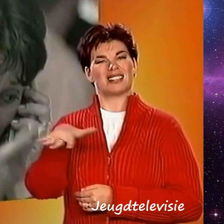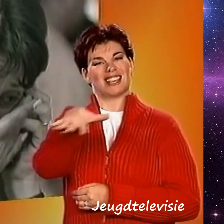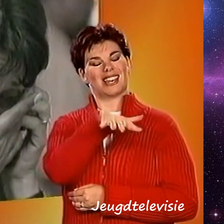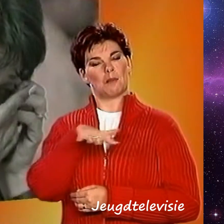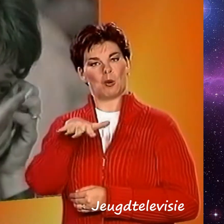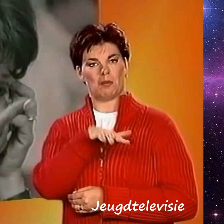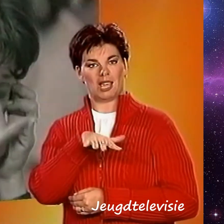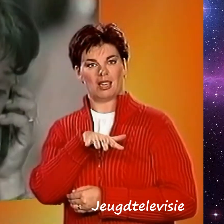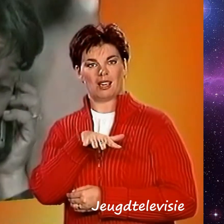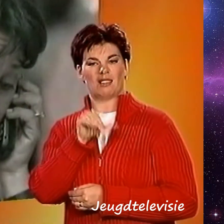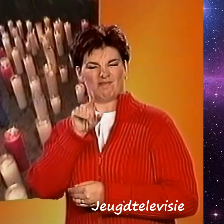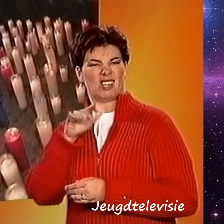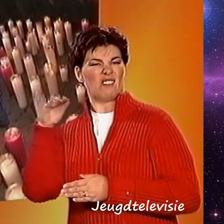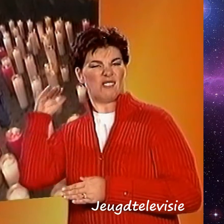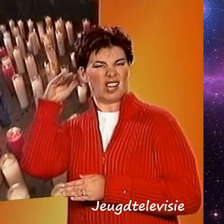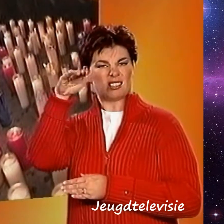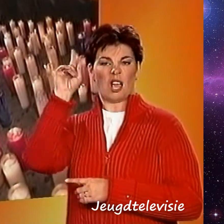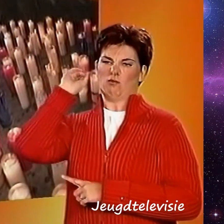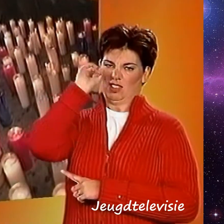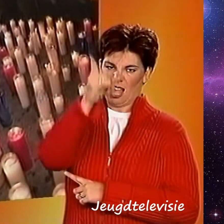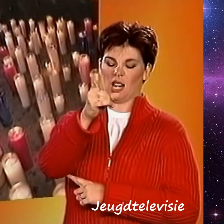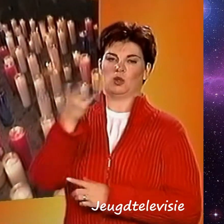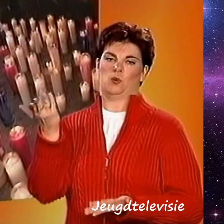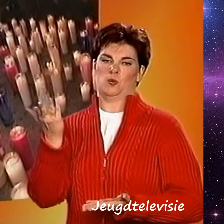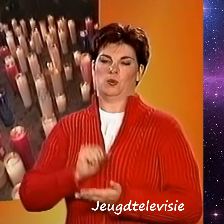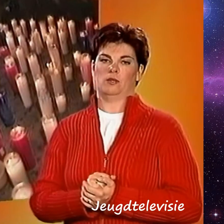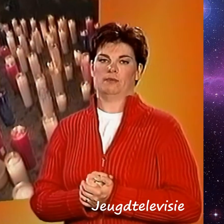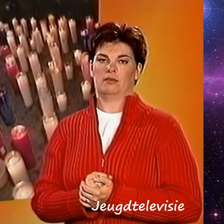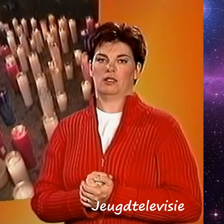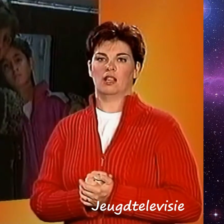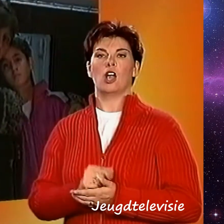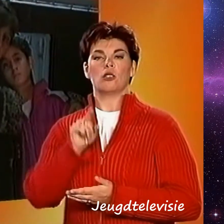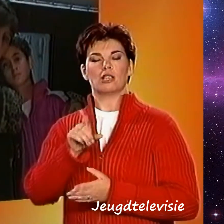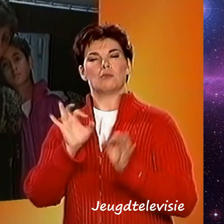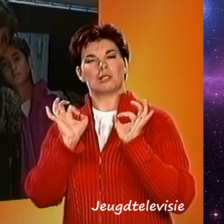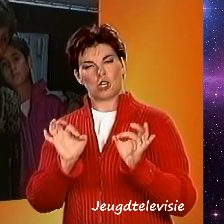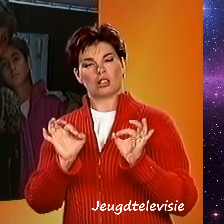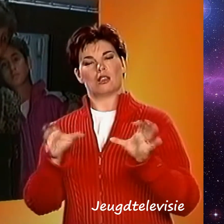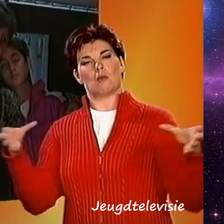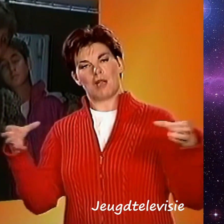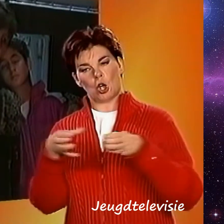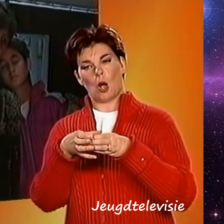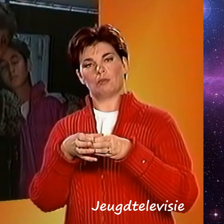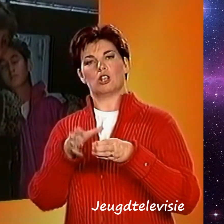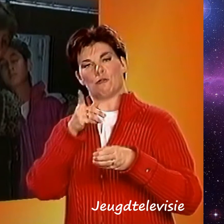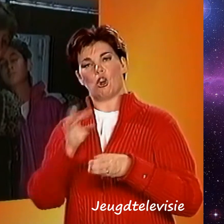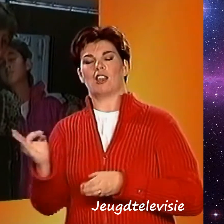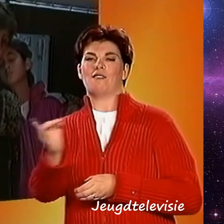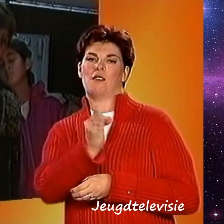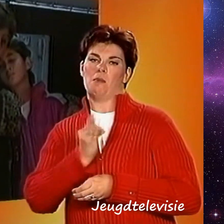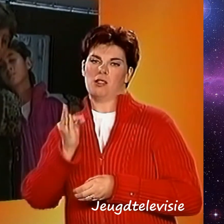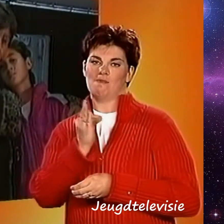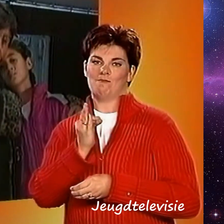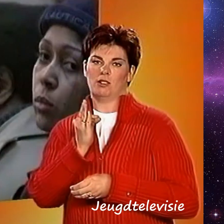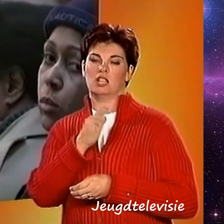Naar dat land was het vliegtuig op weg. Gisteravond was er in New York een speciale bijeenkomst voor de nabestaanden. Daar werden de slachtoffers